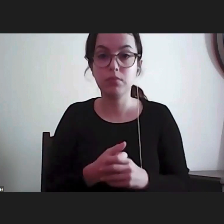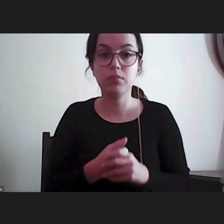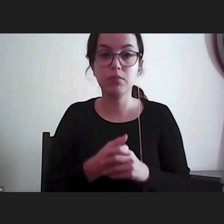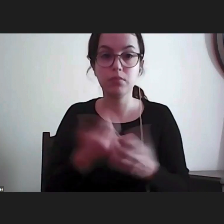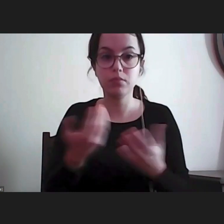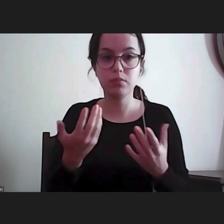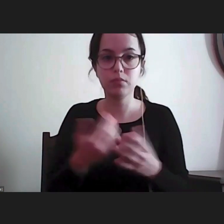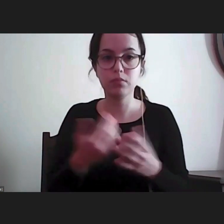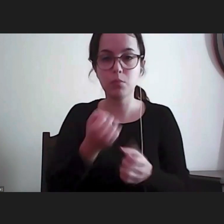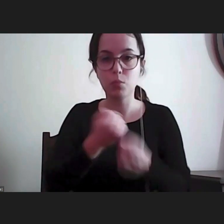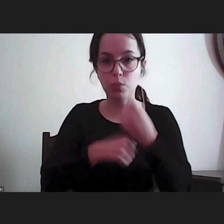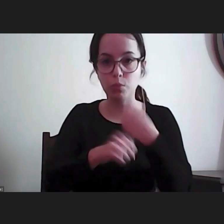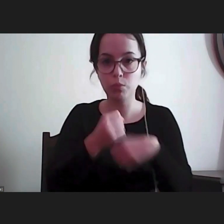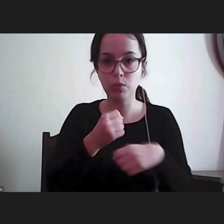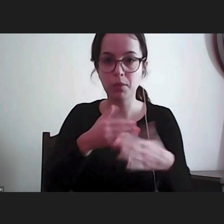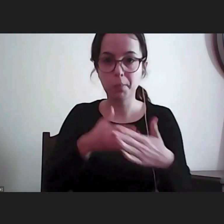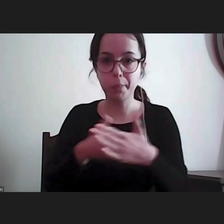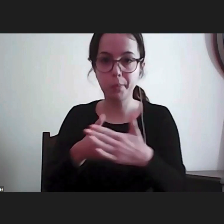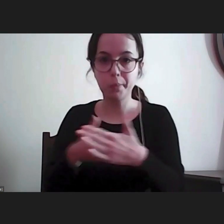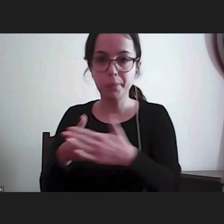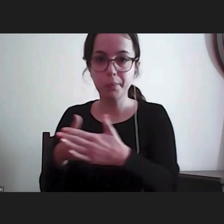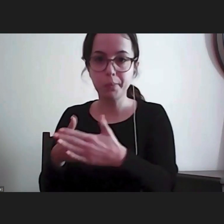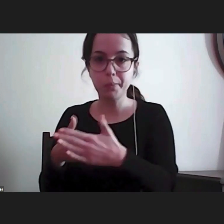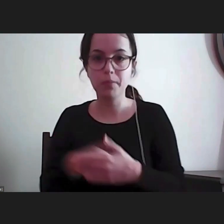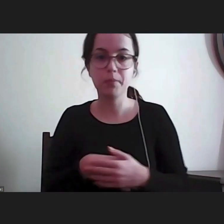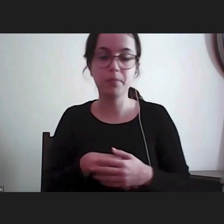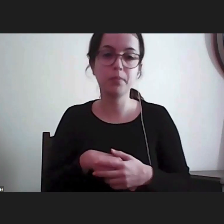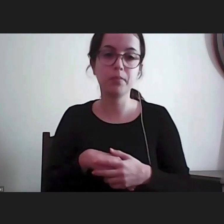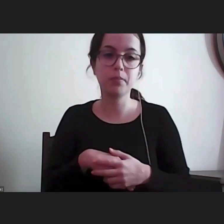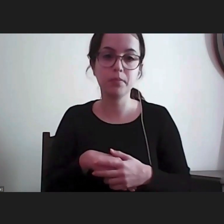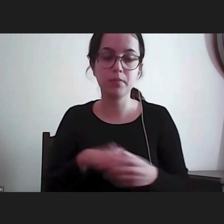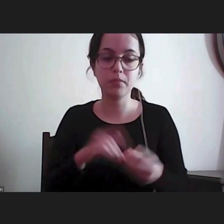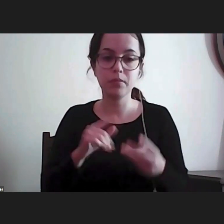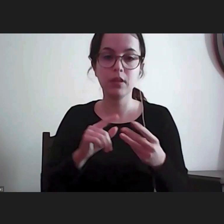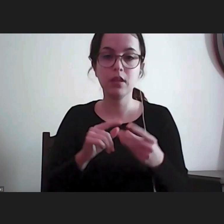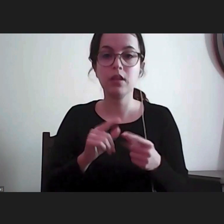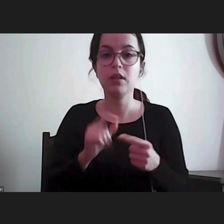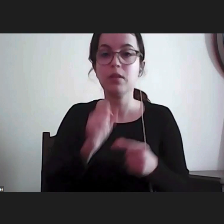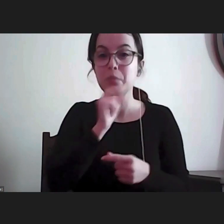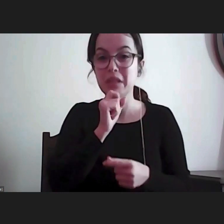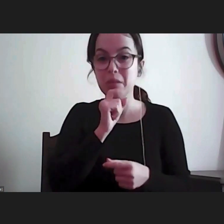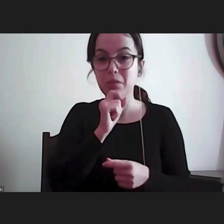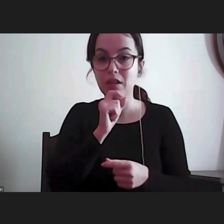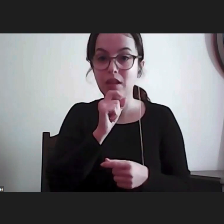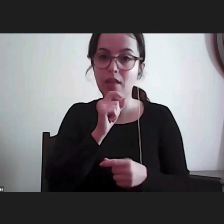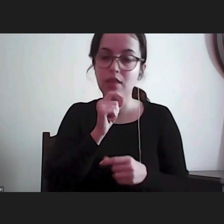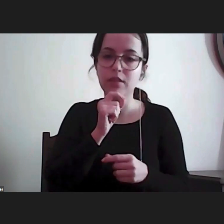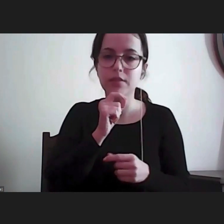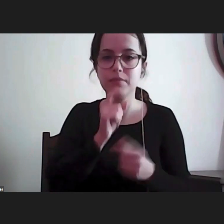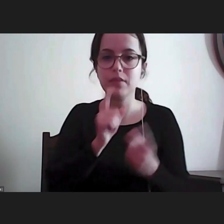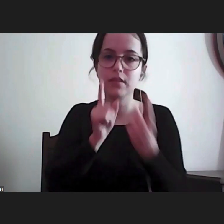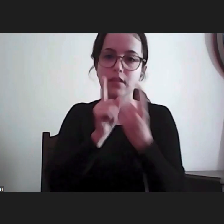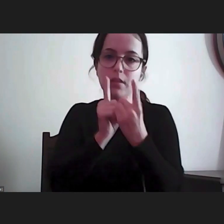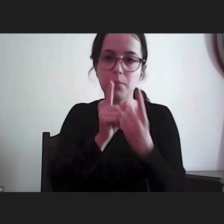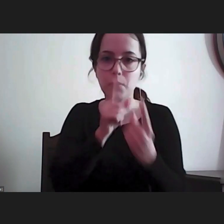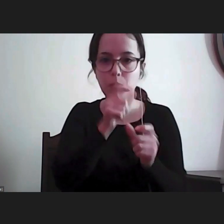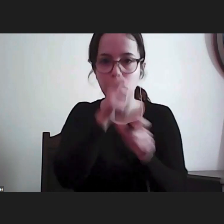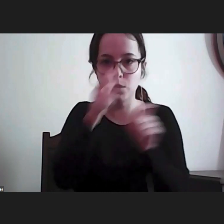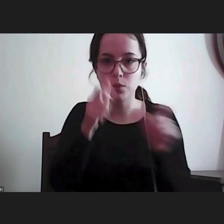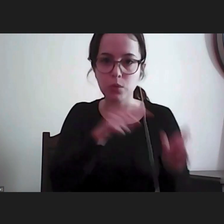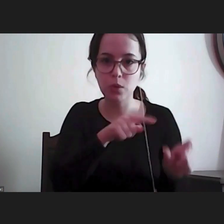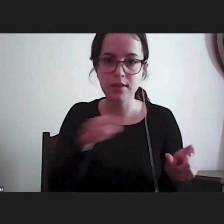mobilidade reduzida, a possibilidade de atendimento destas pessoas. Outra área que